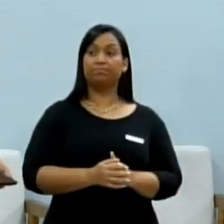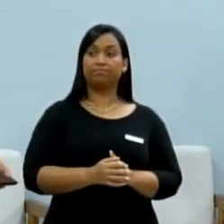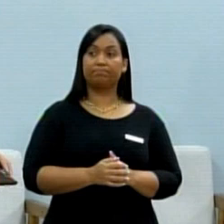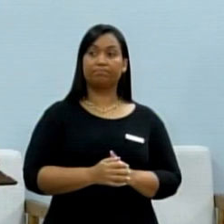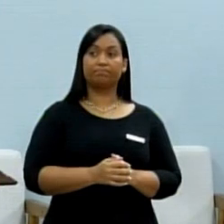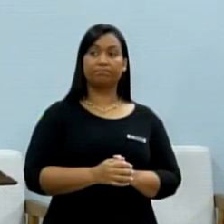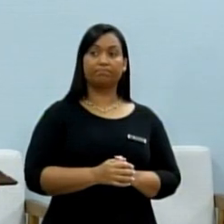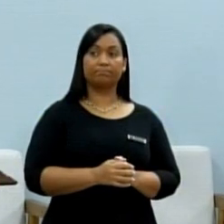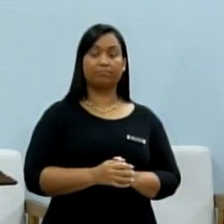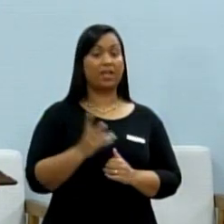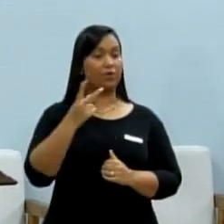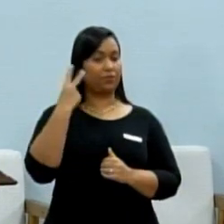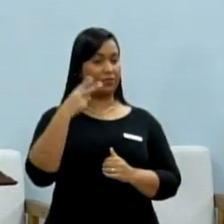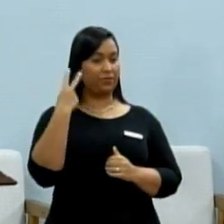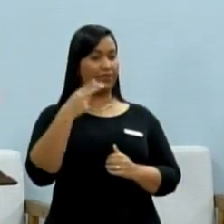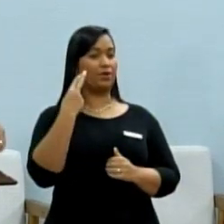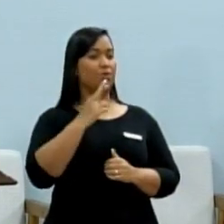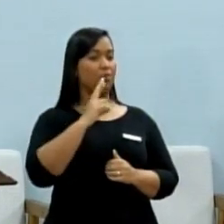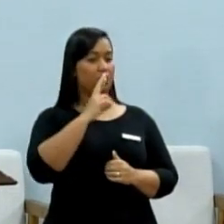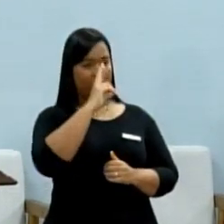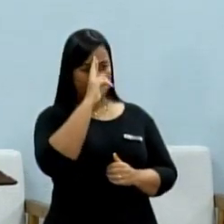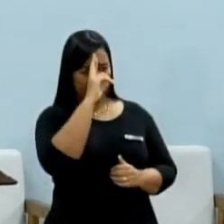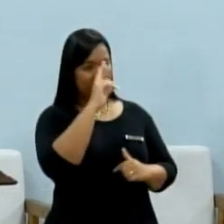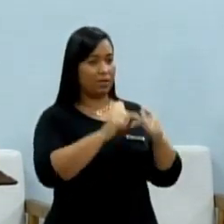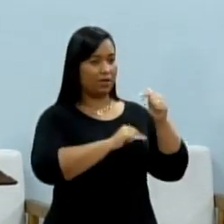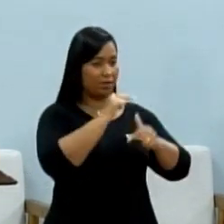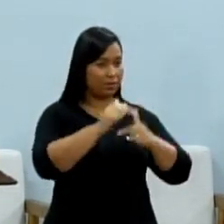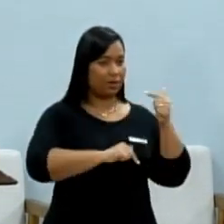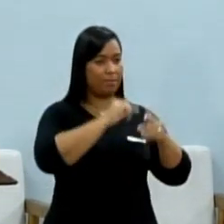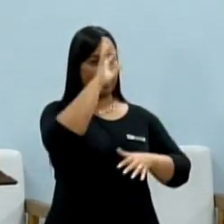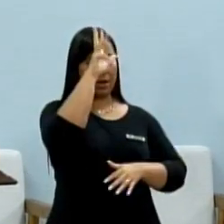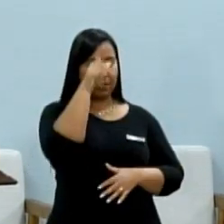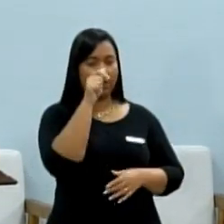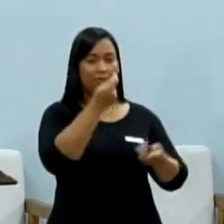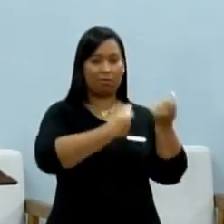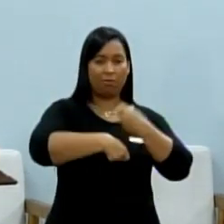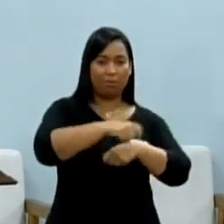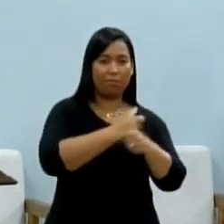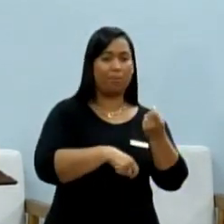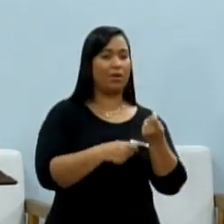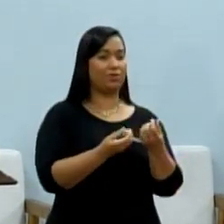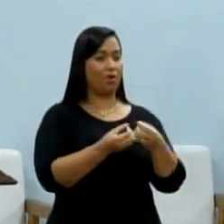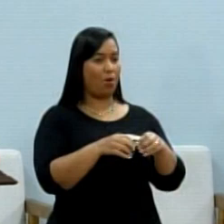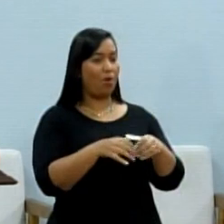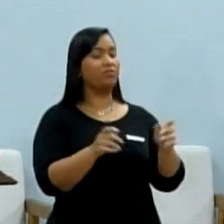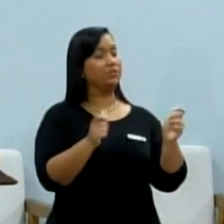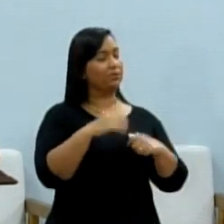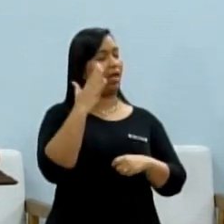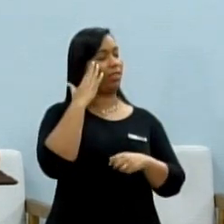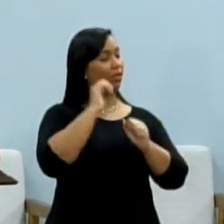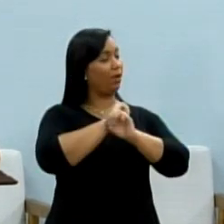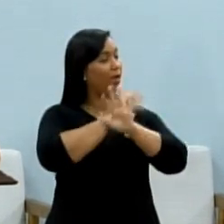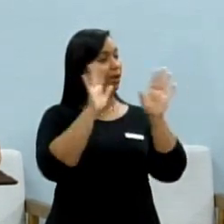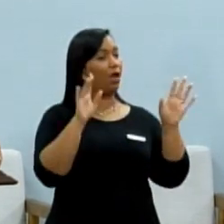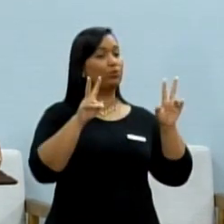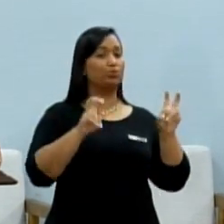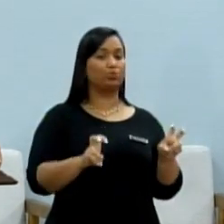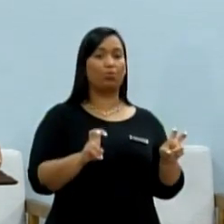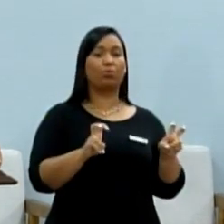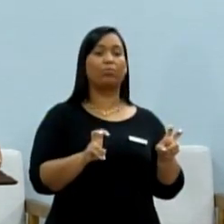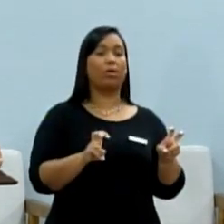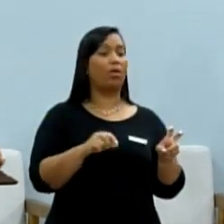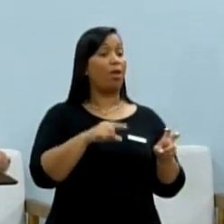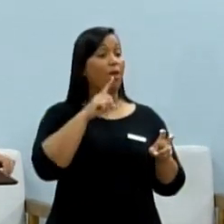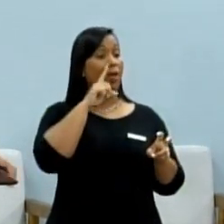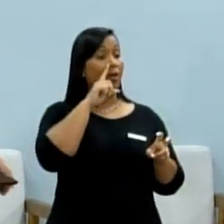vereador Rossini que trabalha com galinha, com comércio de galinha, de ovos aí, ele vai entender mais sobre isso aí, que é